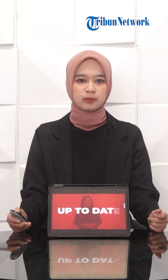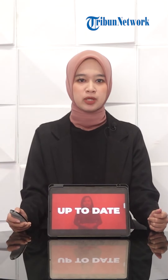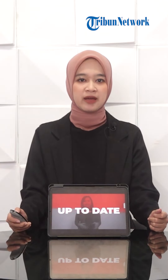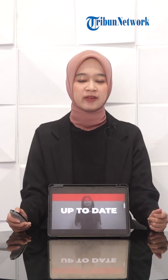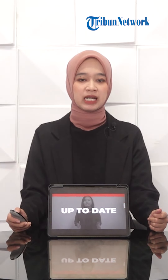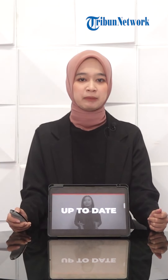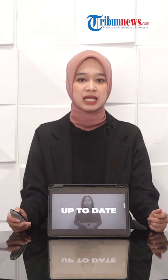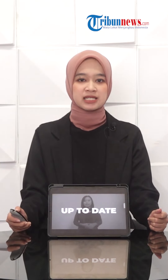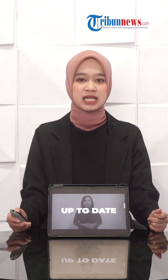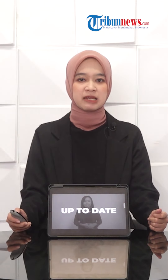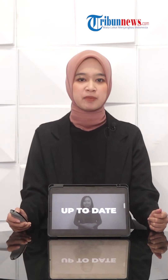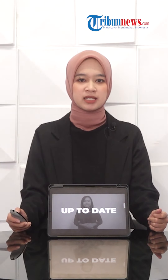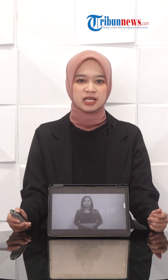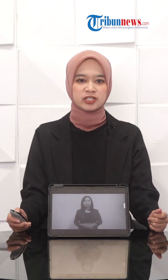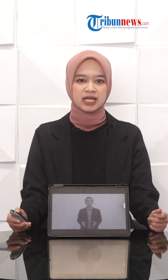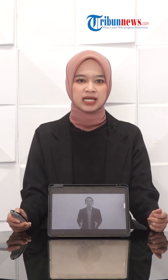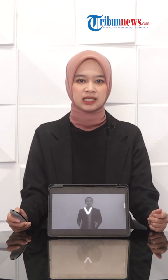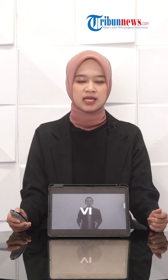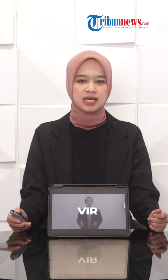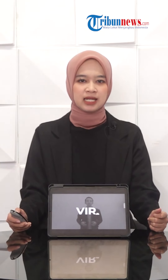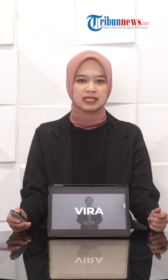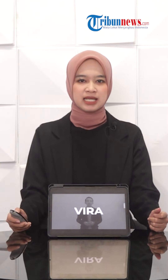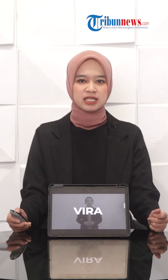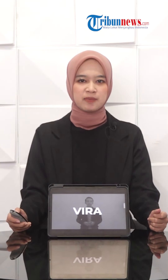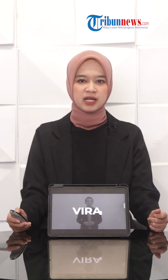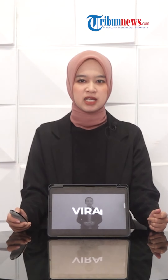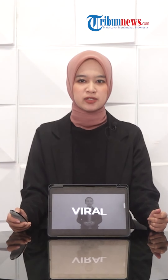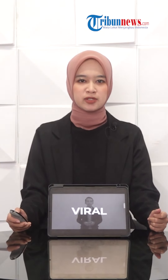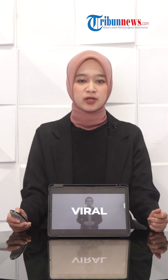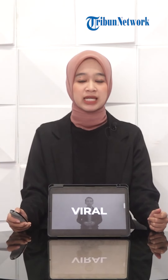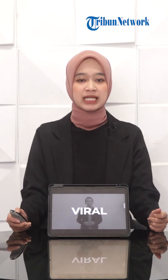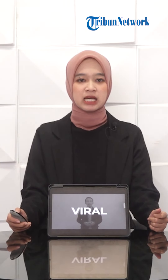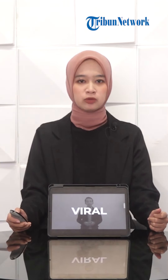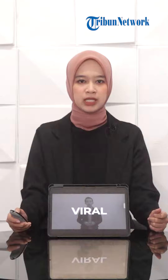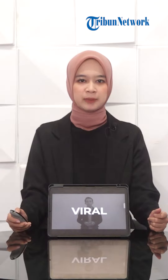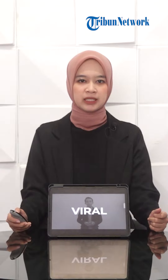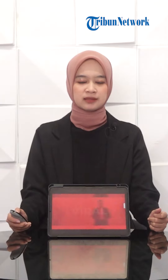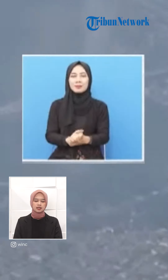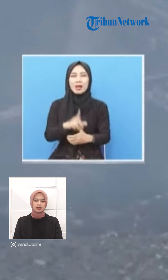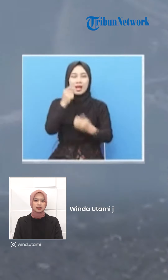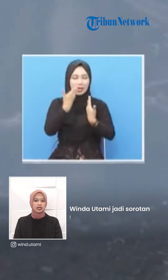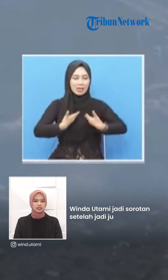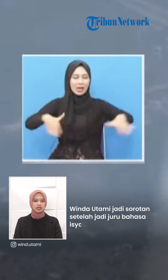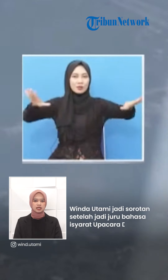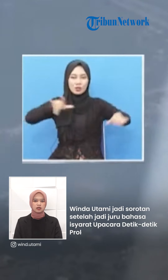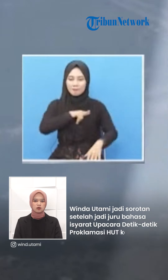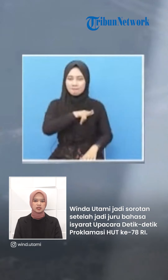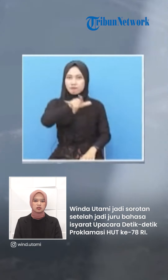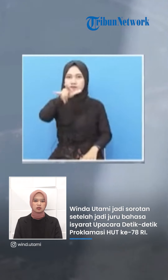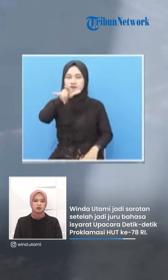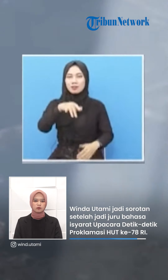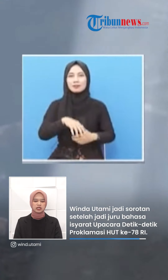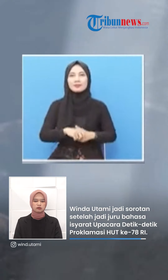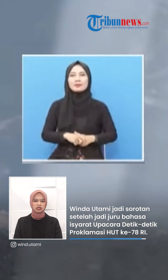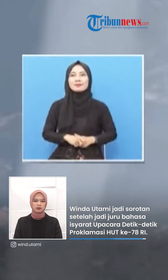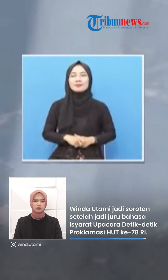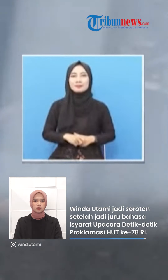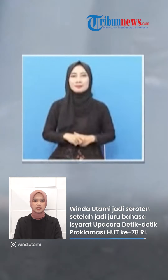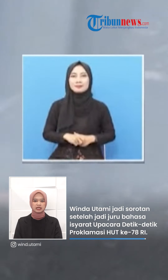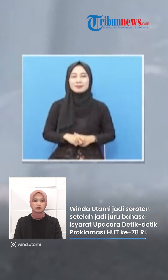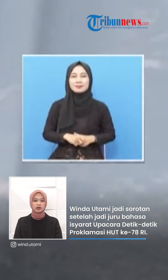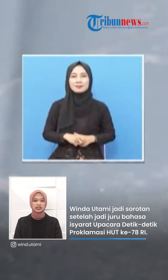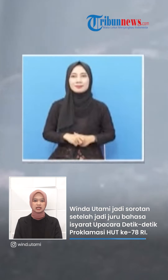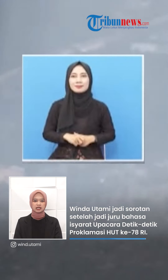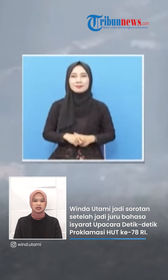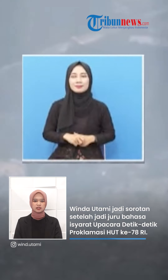pesawat tempur F-16 dalam bahasa isyarat Lantas siapakah sosok Linda Utami? Dilansir dari kompas.com, Winda Utami